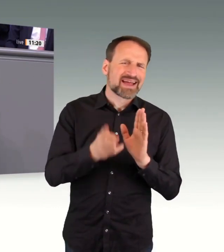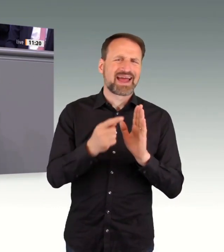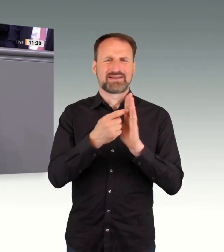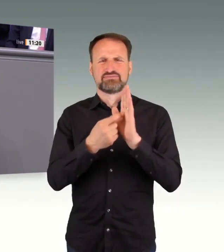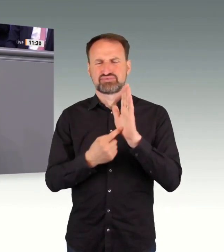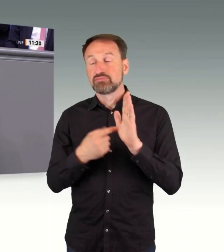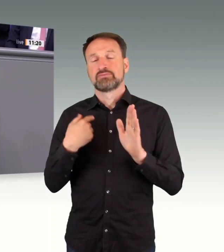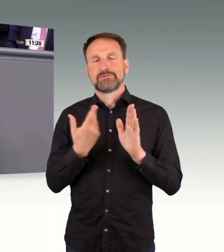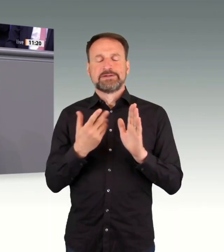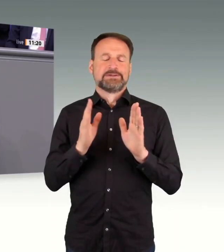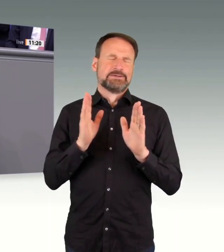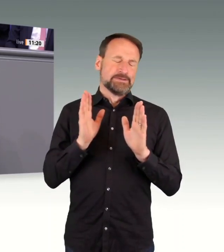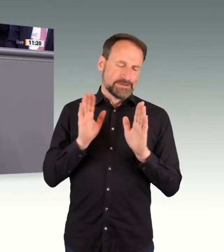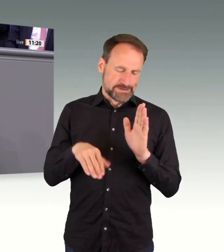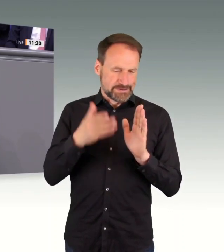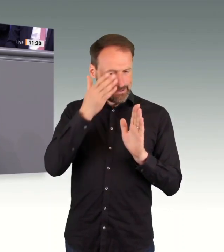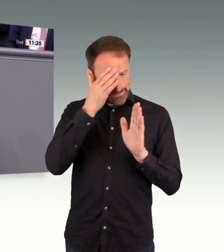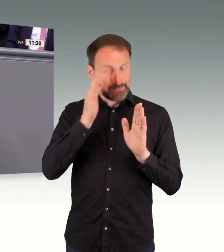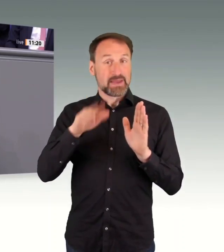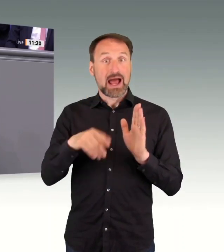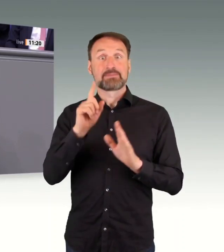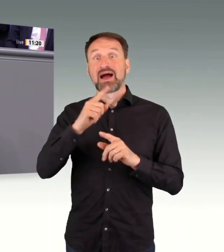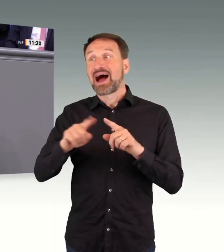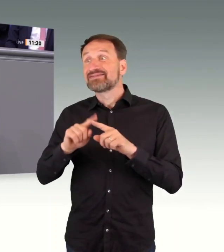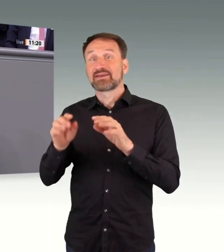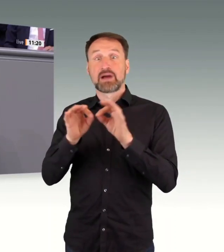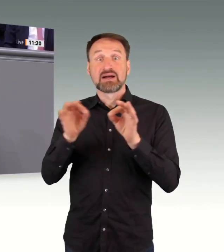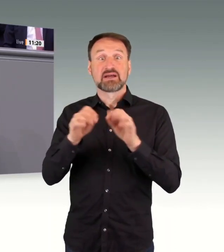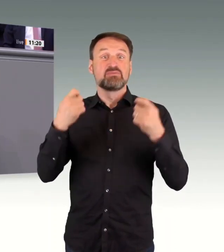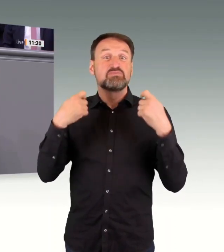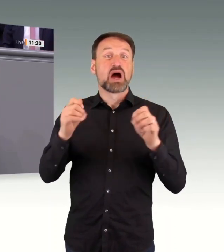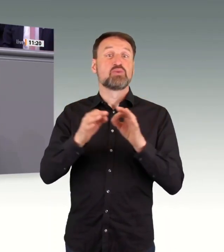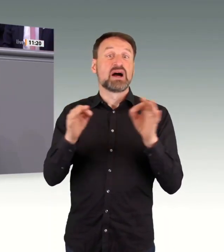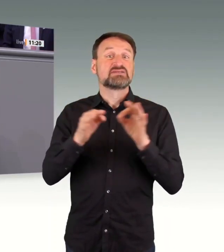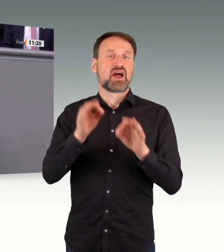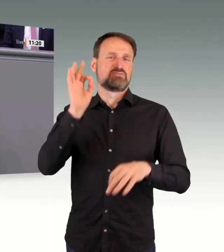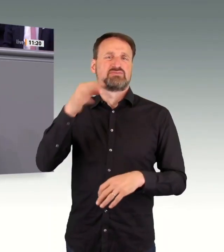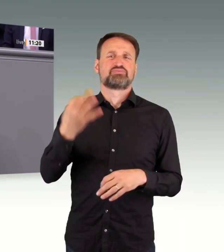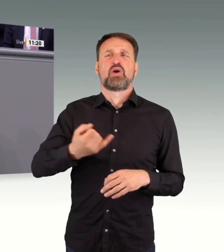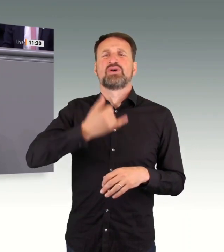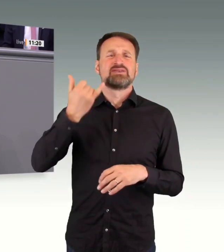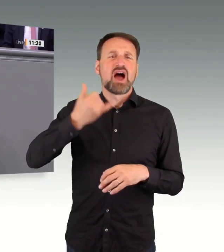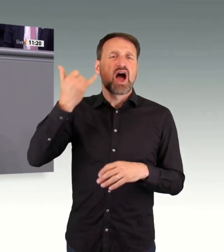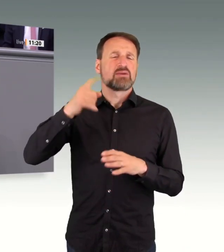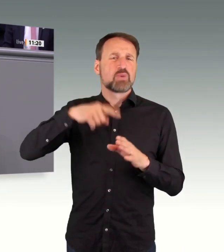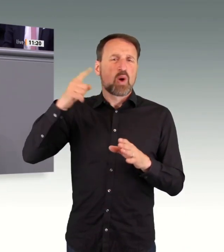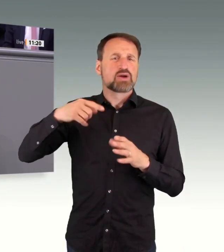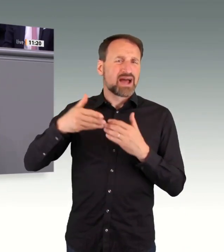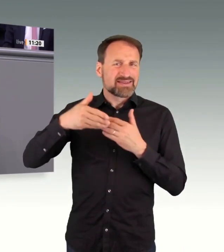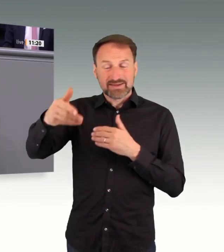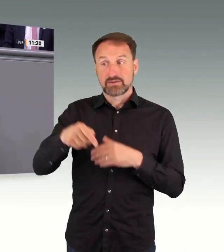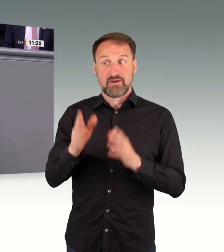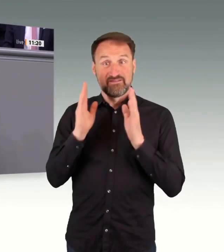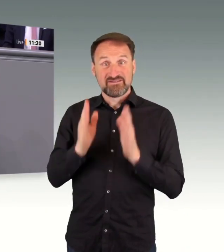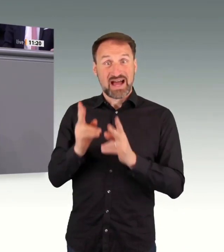Baumaßnahmen sind, die also mehrere Monate und Jahre brauchen werden, dass wir dort eben das Fachrecht nicht schleifen